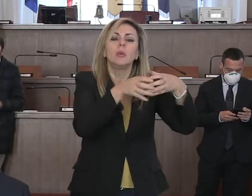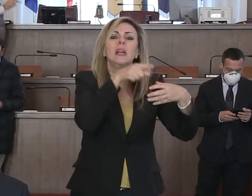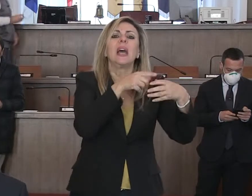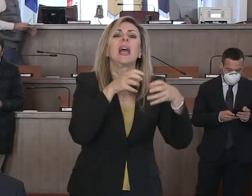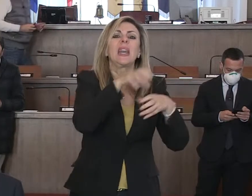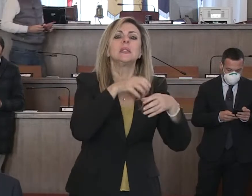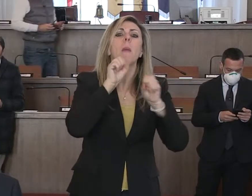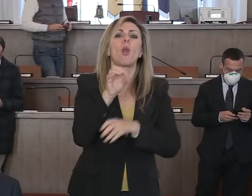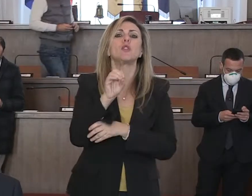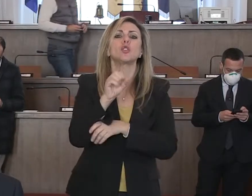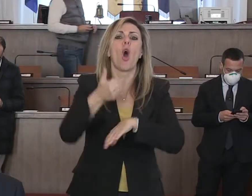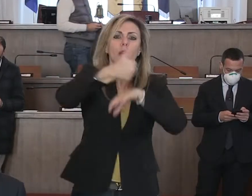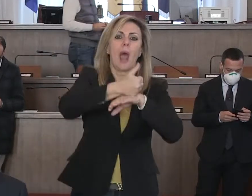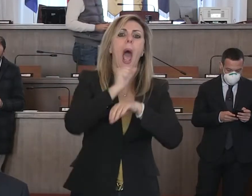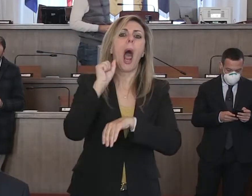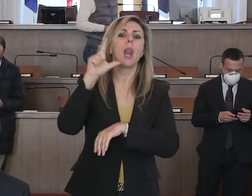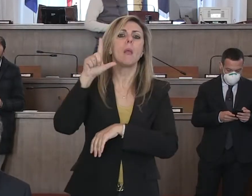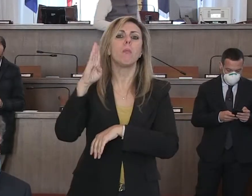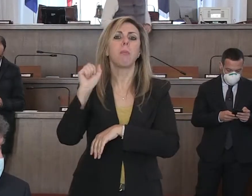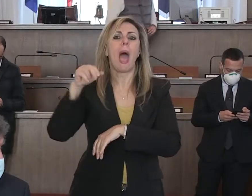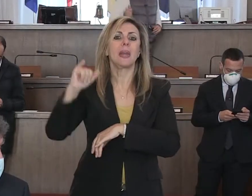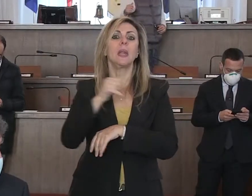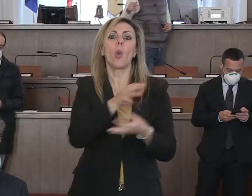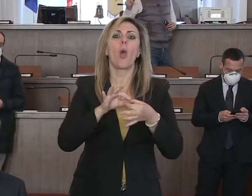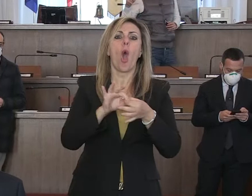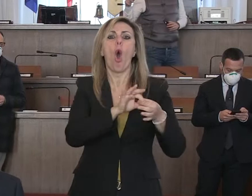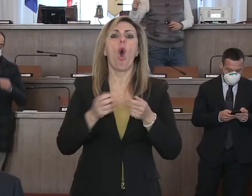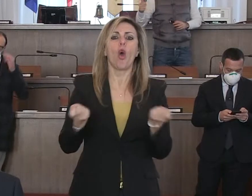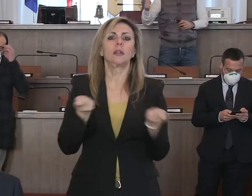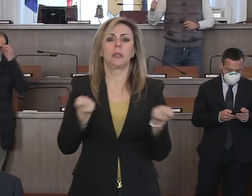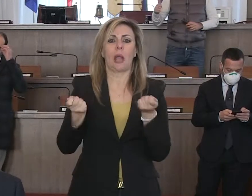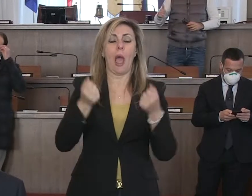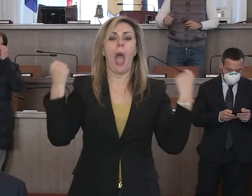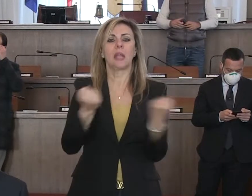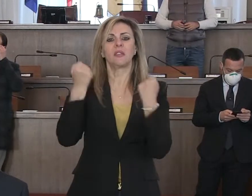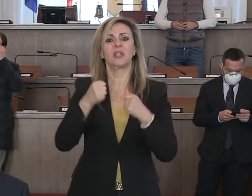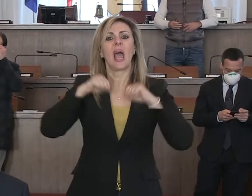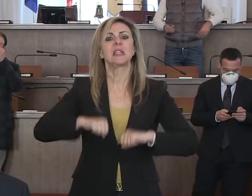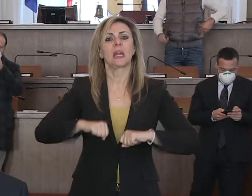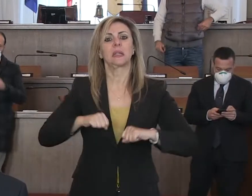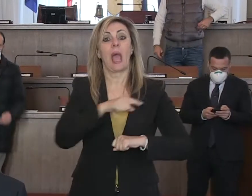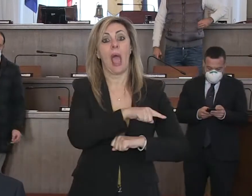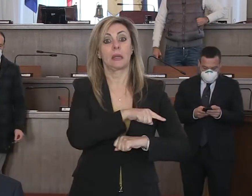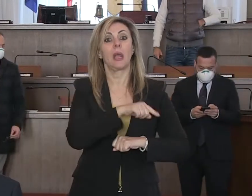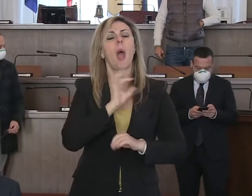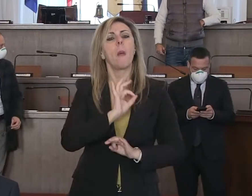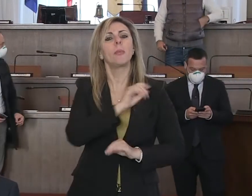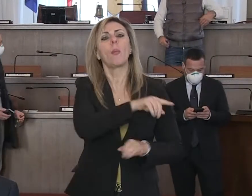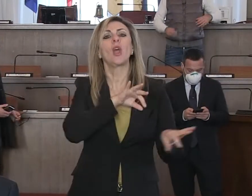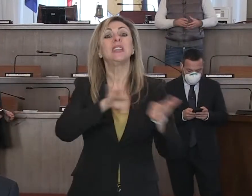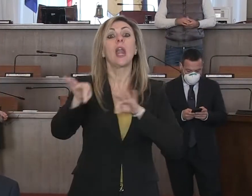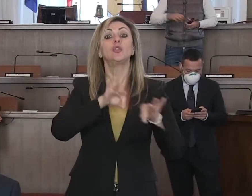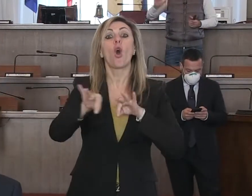professore Albani. Il professore Albani coordina tutte le attività sanitarie, sovrintende quindi al lavoro anche dei direttori